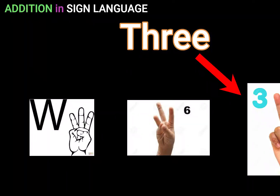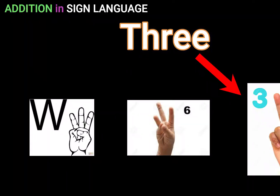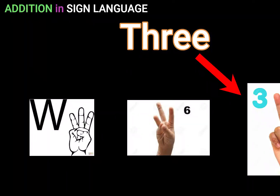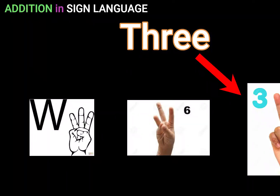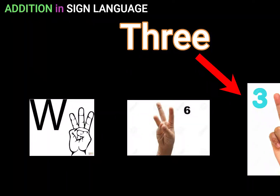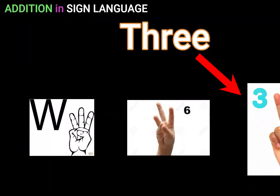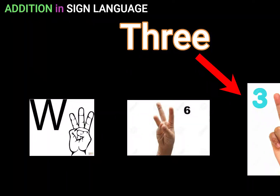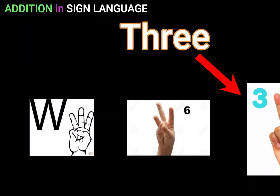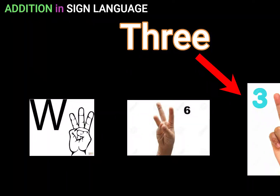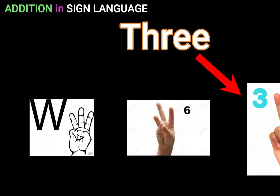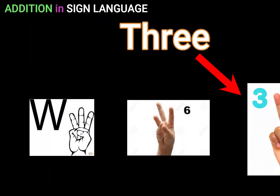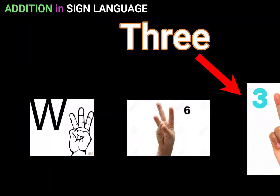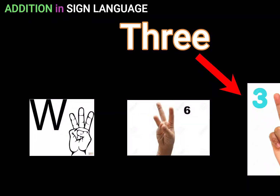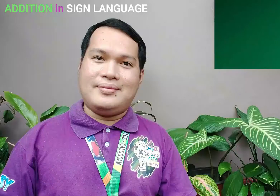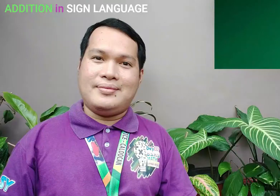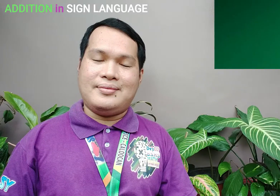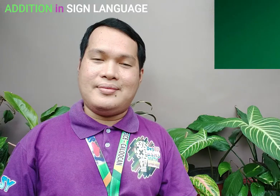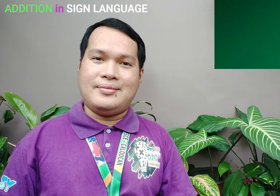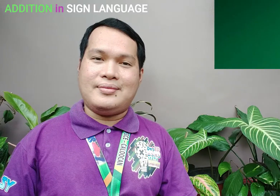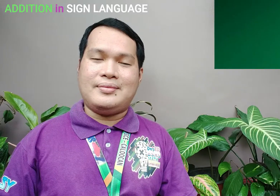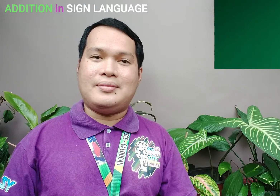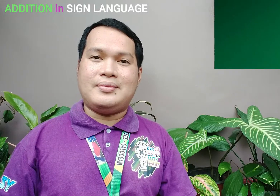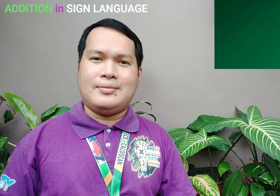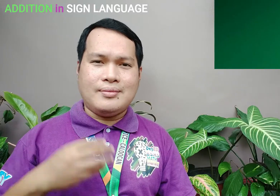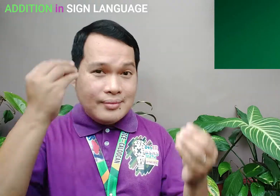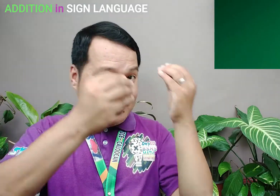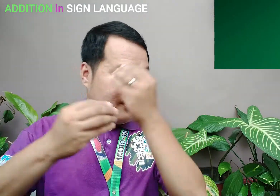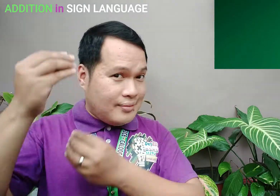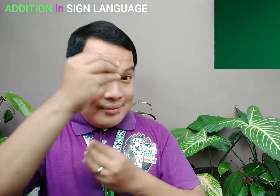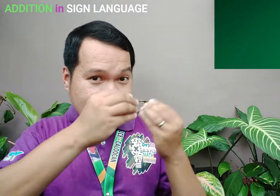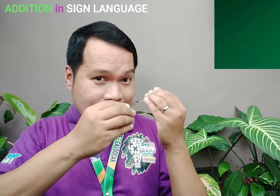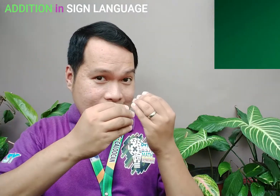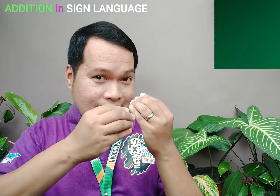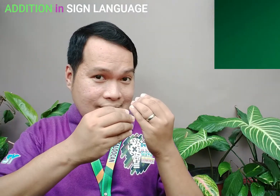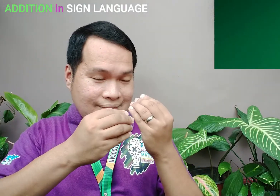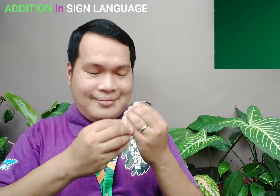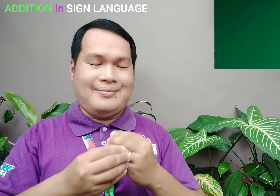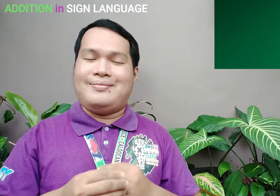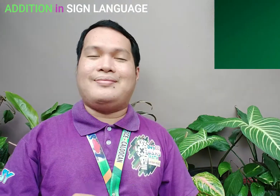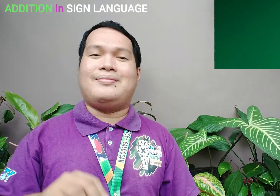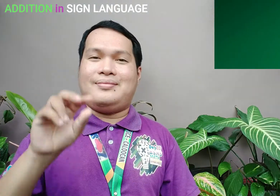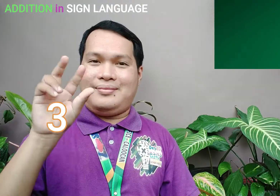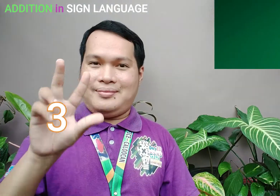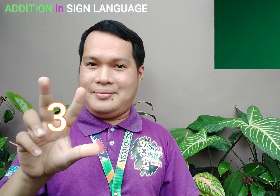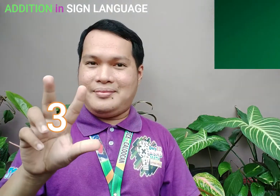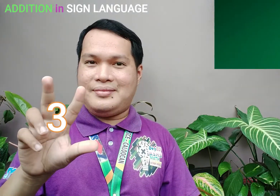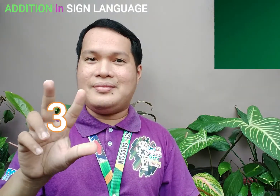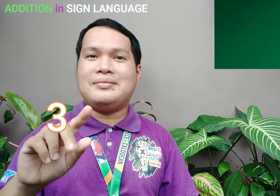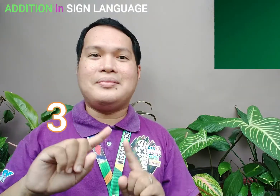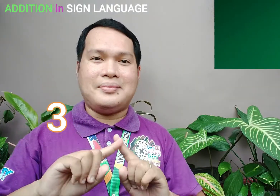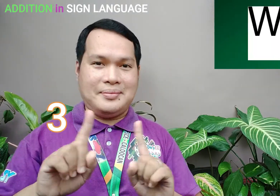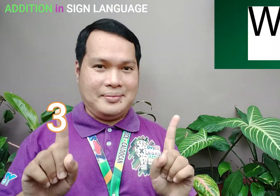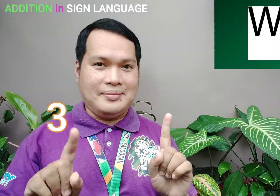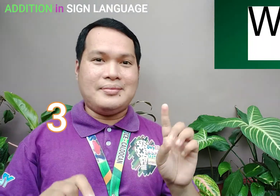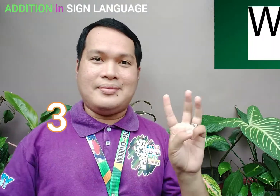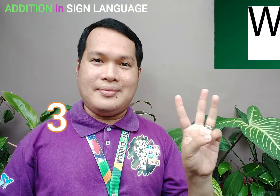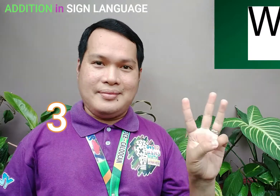Gamit ang panggitna, hintuturo at hintlalaki Nalilito ba tayo? 3 iba sa